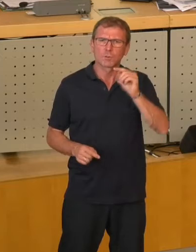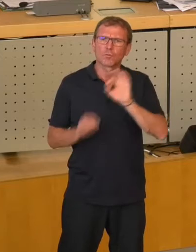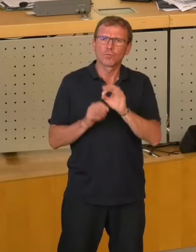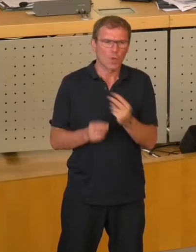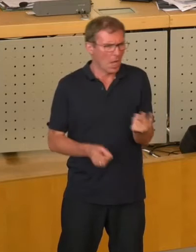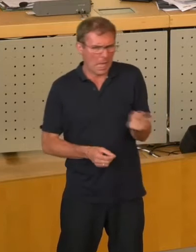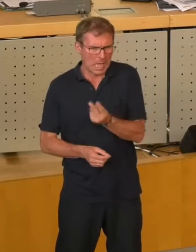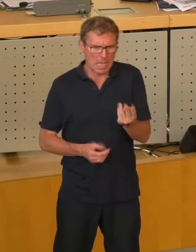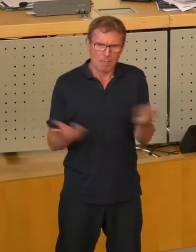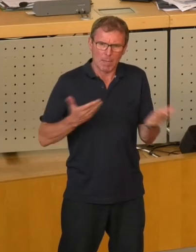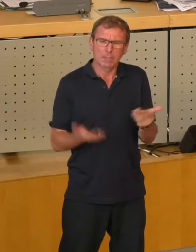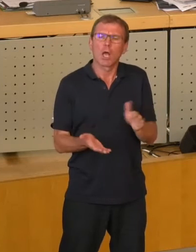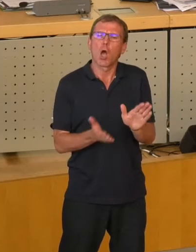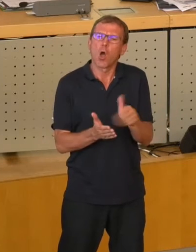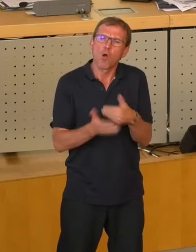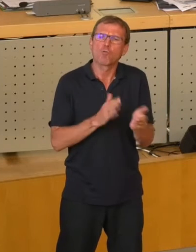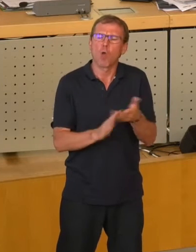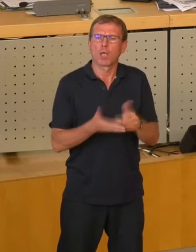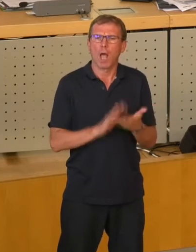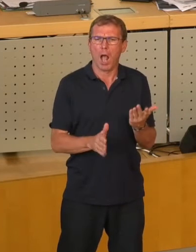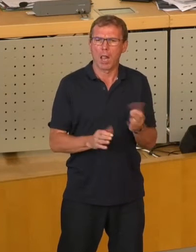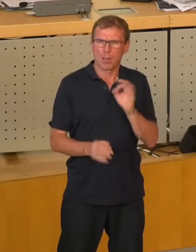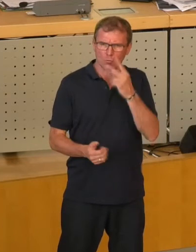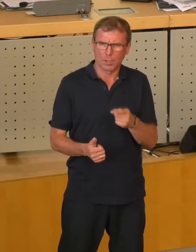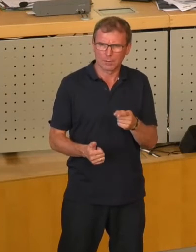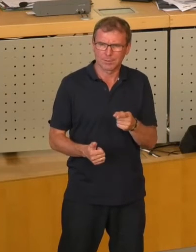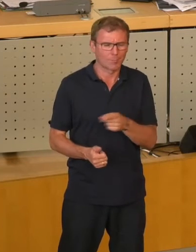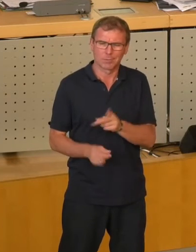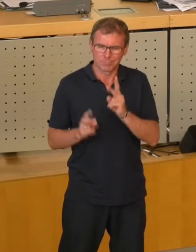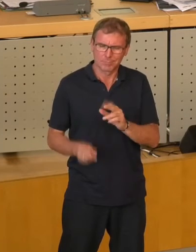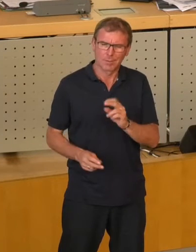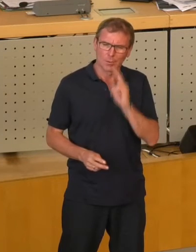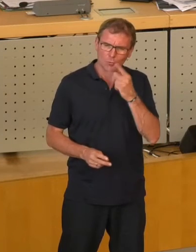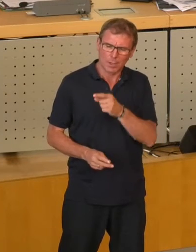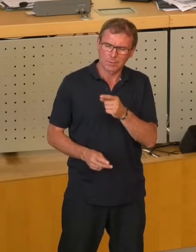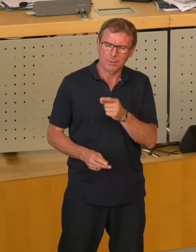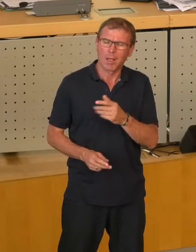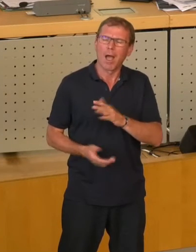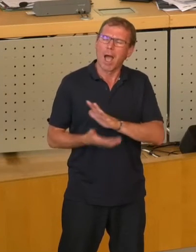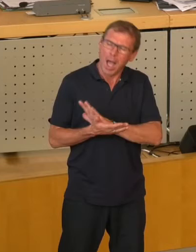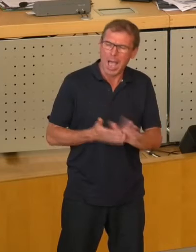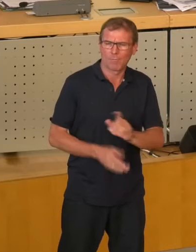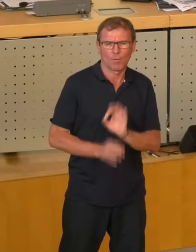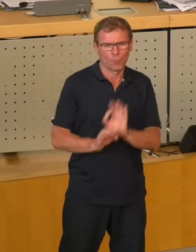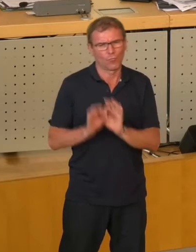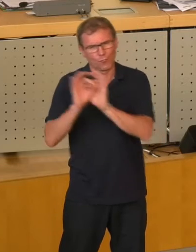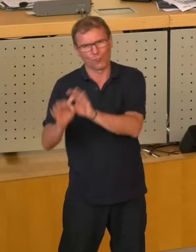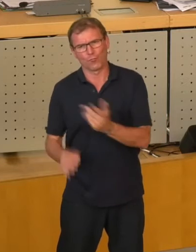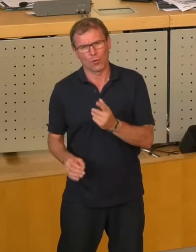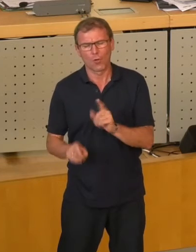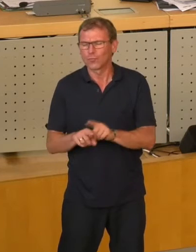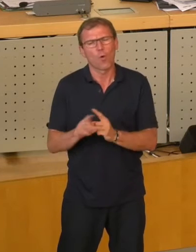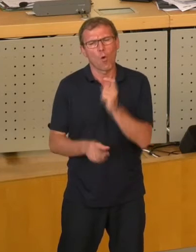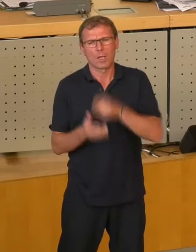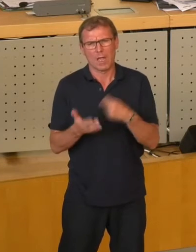Partner gutachtet, doch ein völlig einseitiges Gutachten zugunsten der BDO vorgelegt hat, einen viel zu hohen